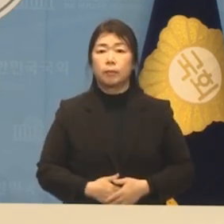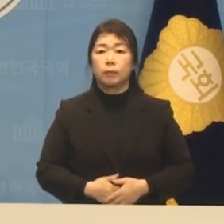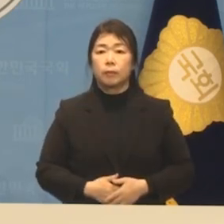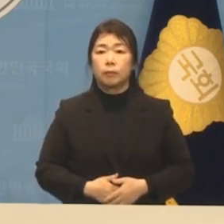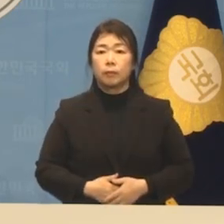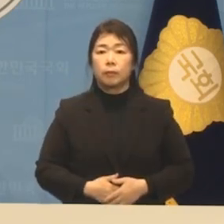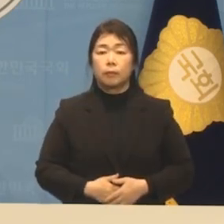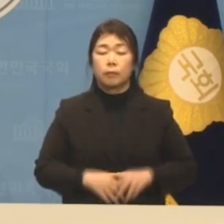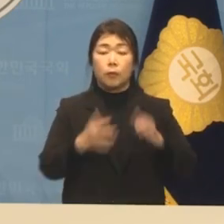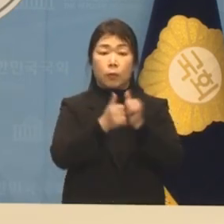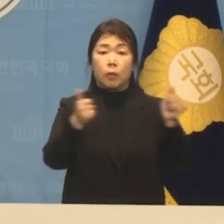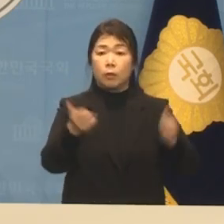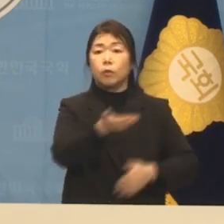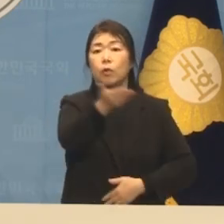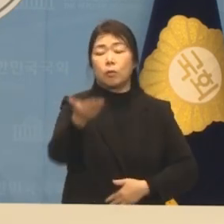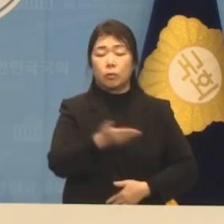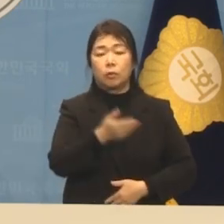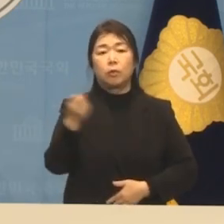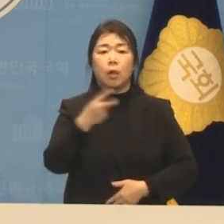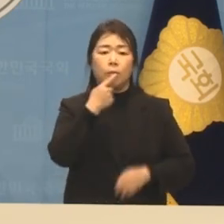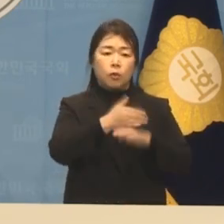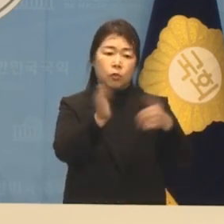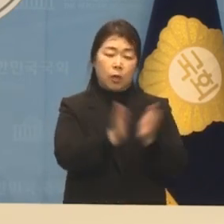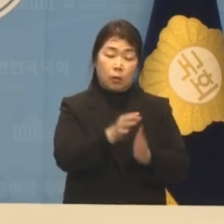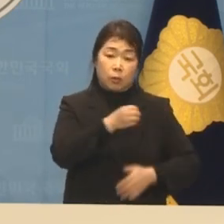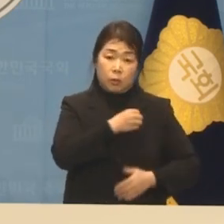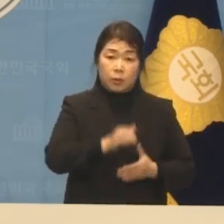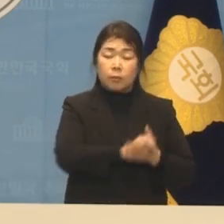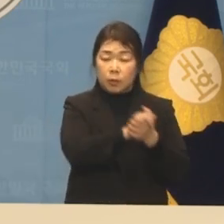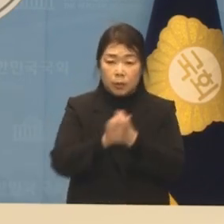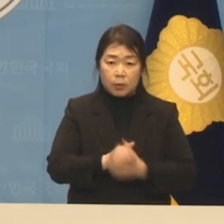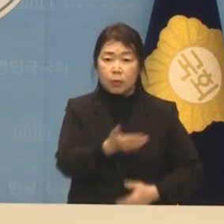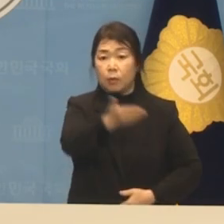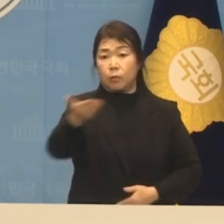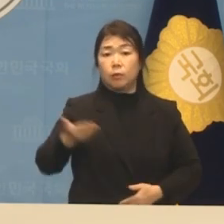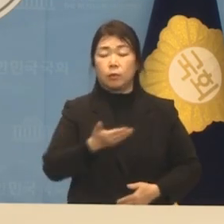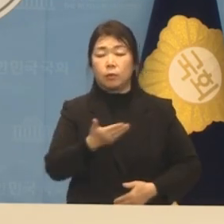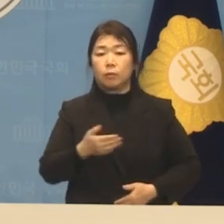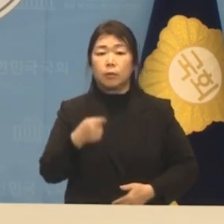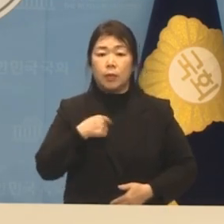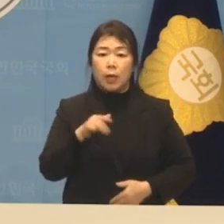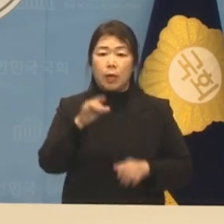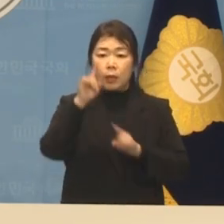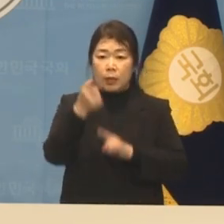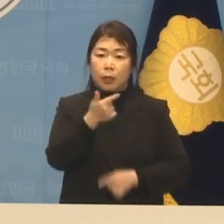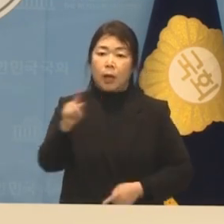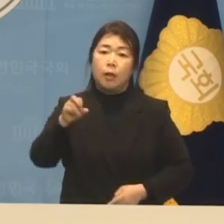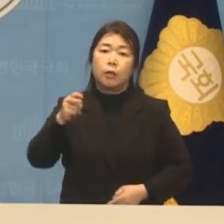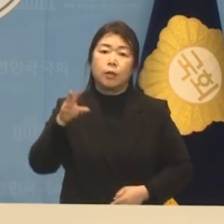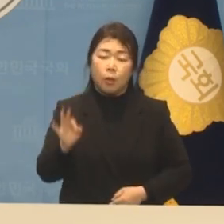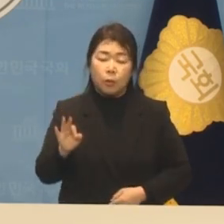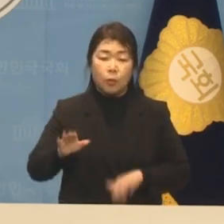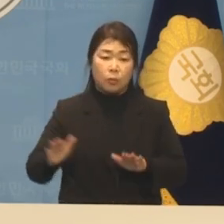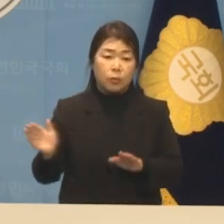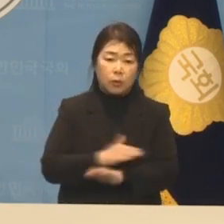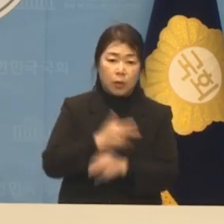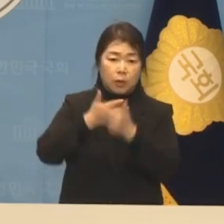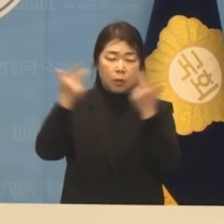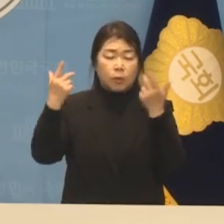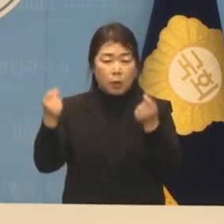국민 여러분 그리고 민주당 동지 여러분 저 인하영은 오늘부터 이재명처럼